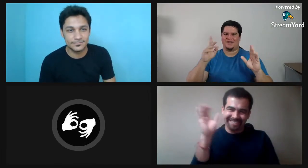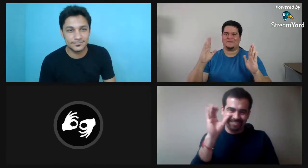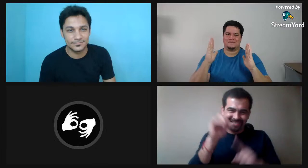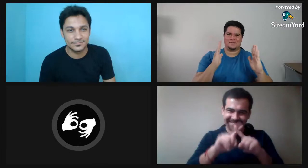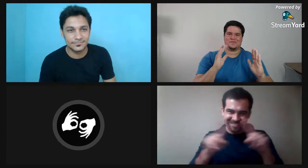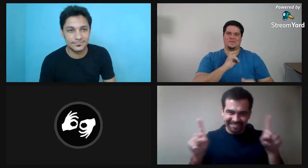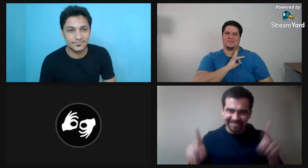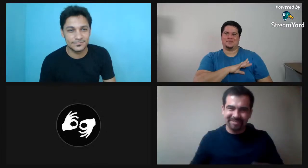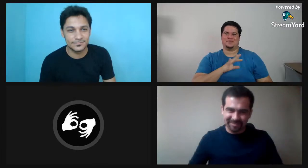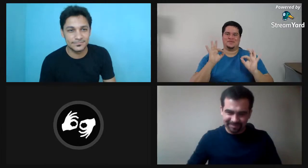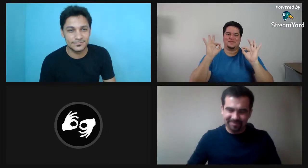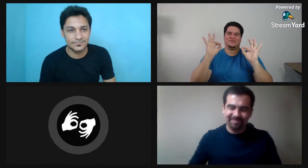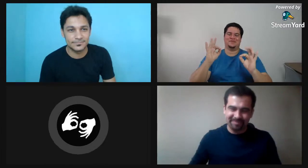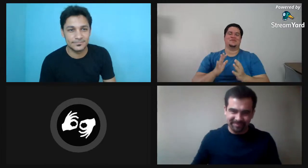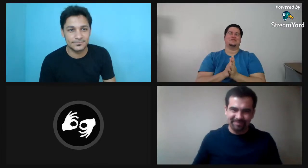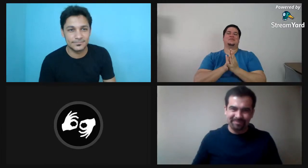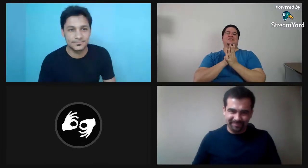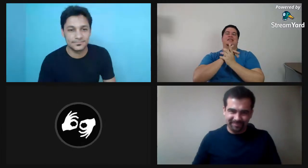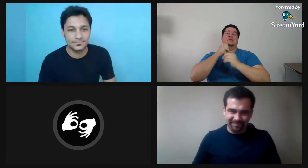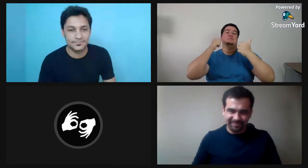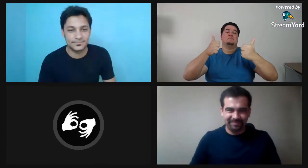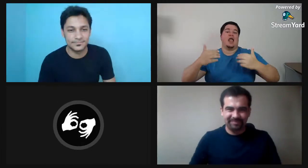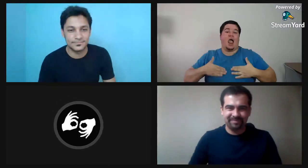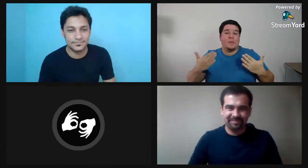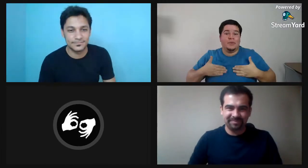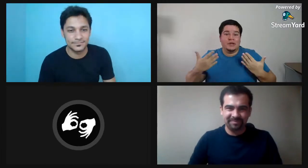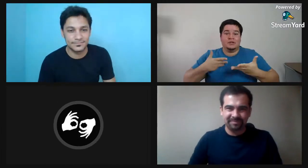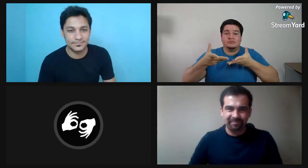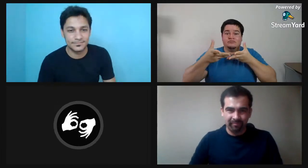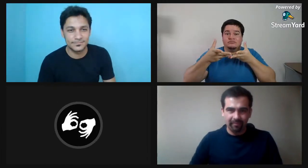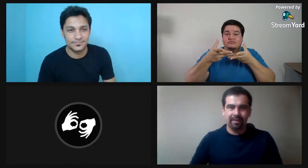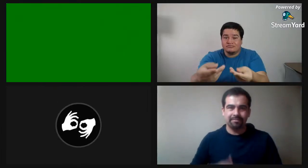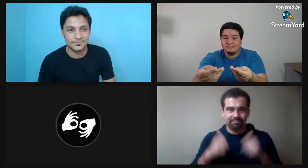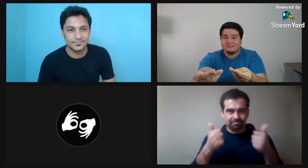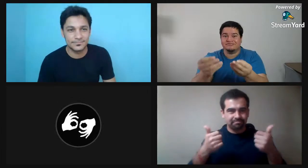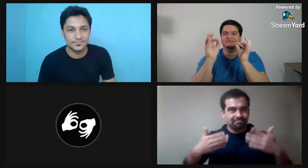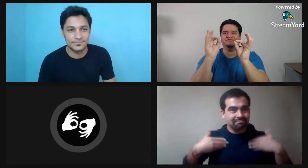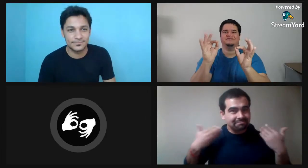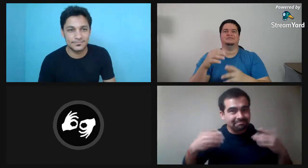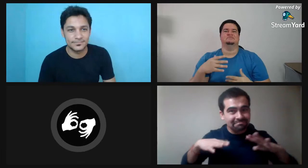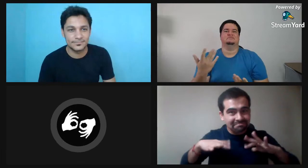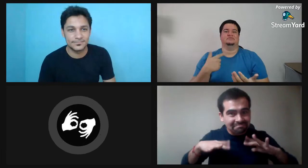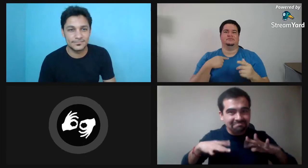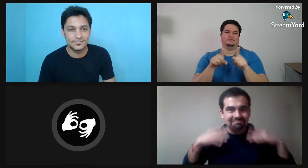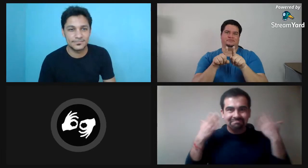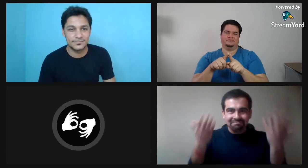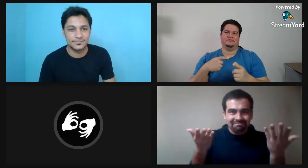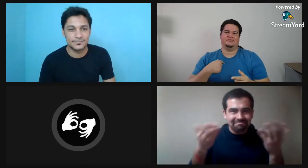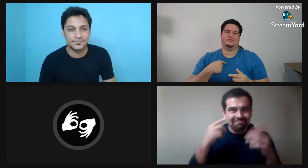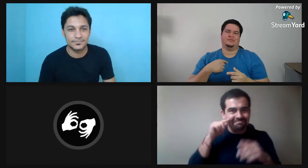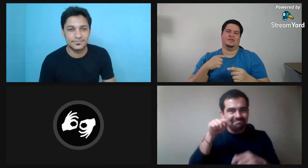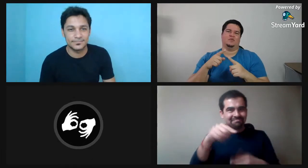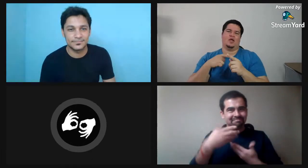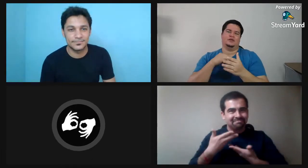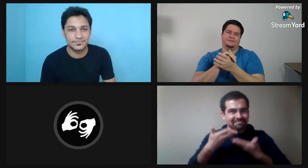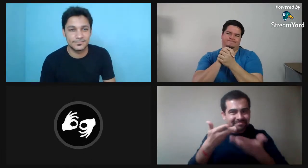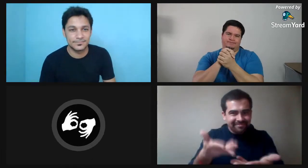confundo de lenguas, ¿ya? Pero voy a tratar de hacer lenguas en Chile. Bueno, estoy muy emocionado, muchas gracias por la invitación.